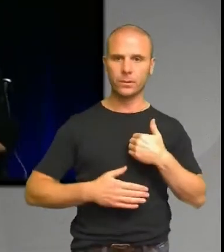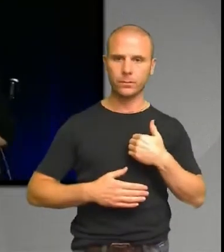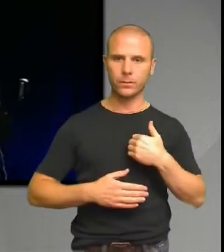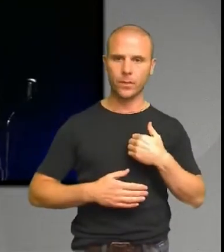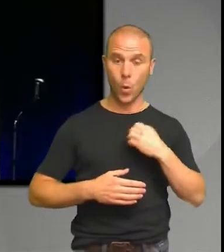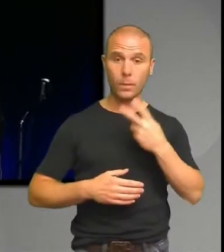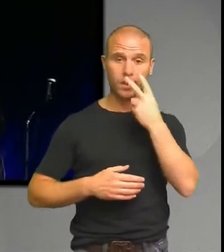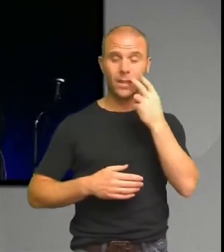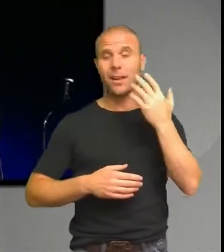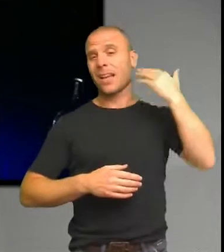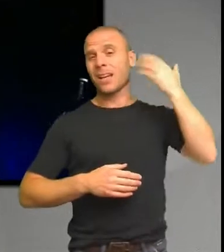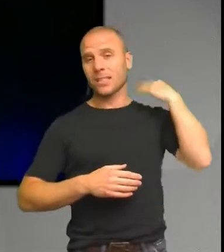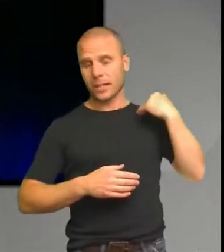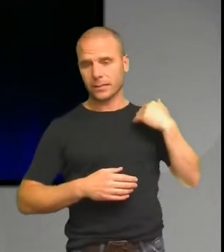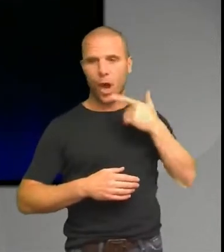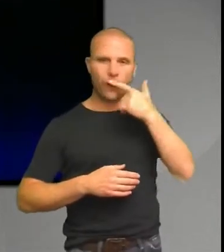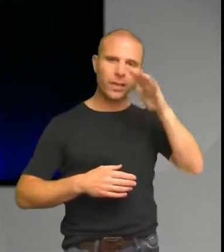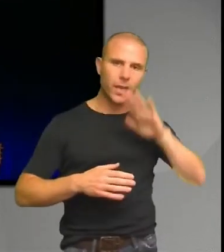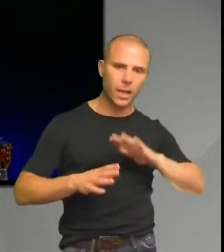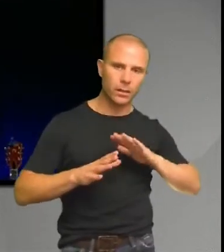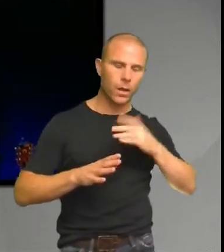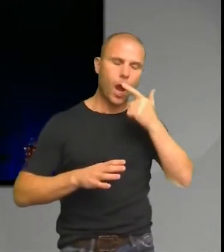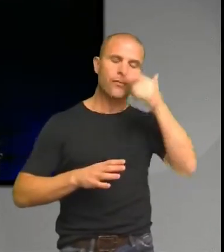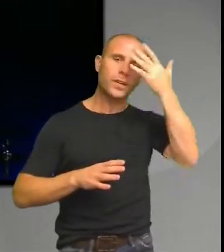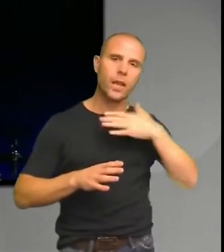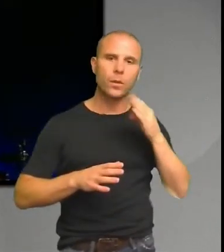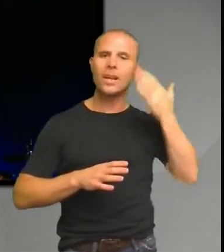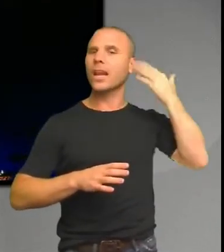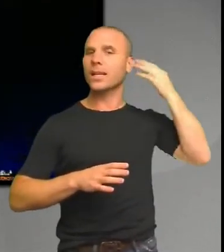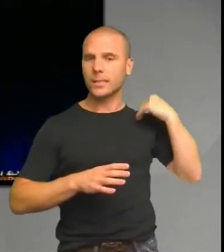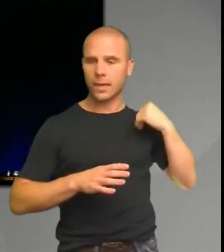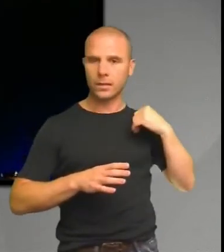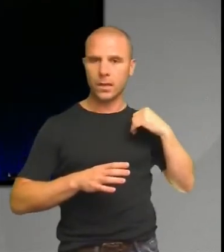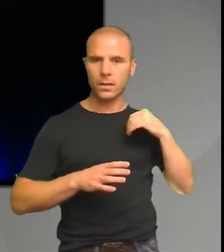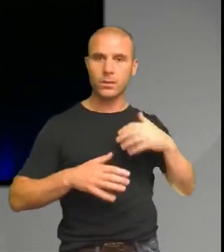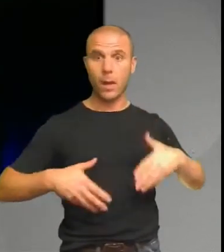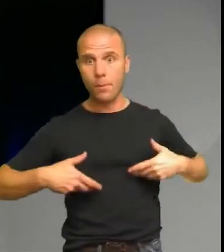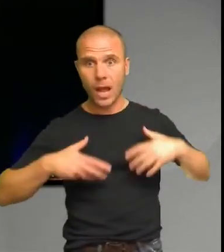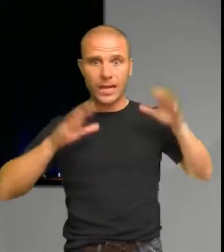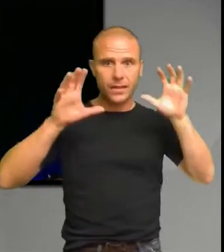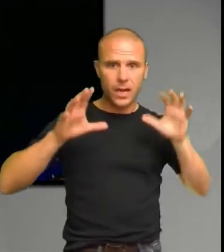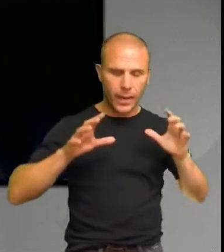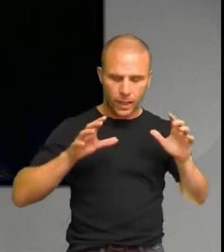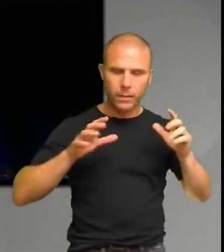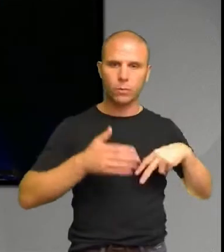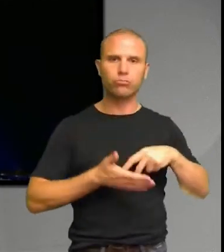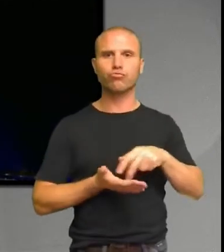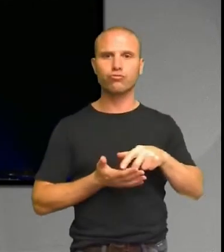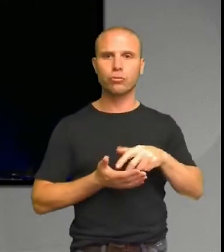klättrade ner i träden så hade vi... Vi har ett behov av gemenskap. Vi var flockdjur.